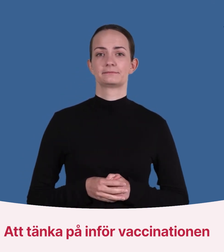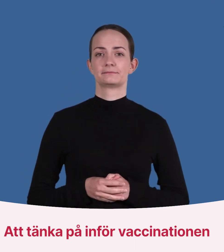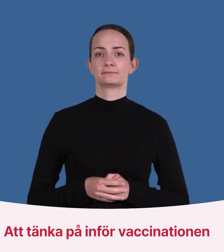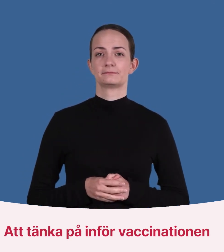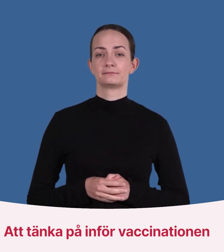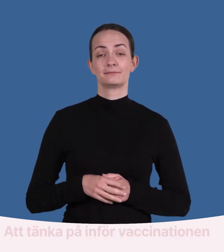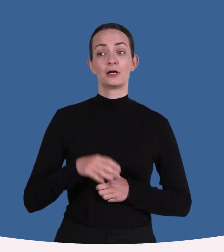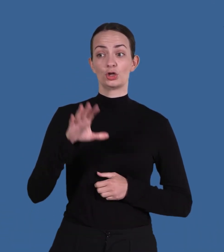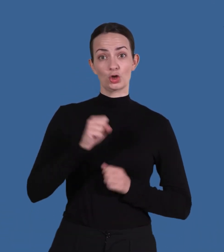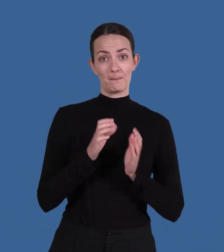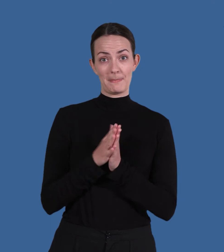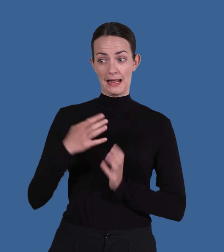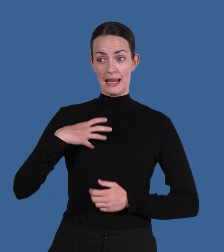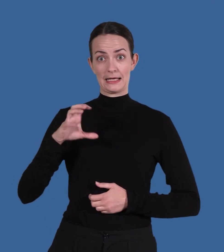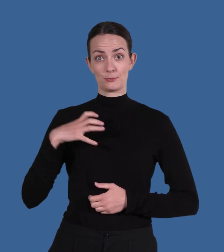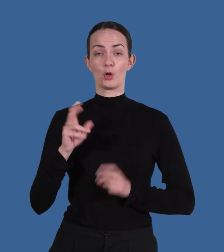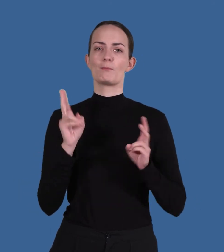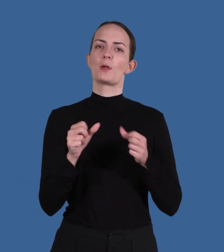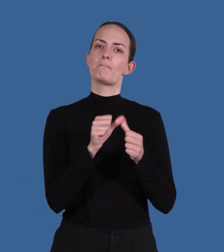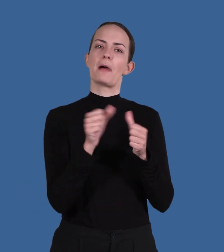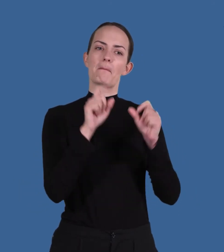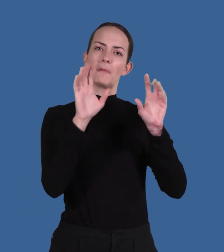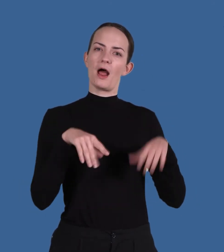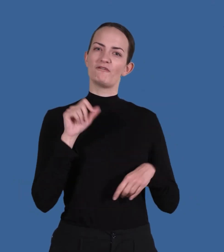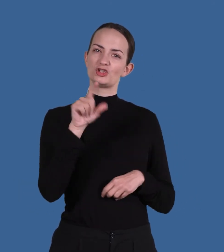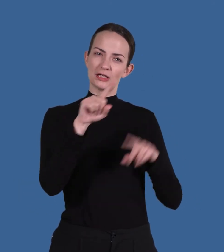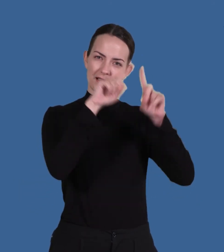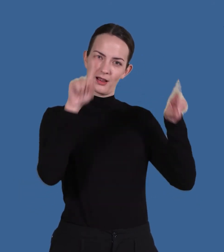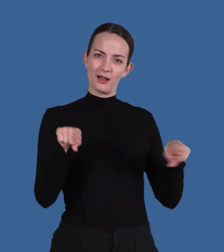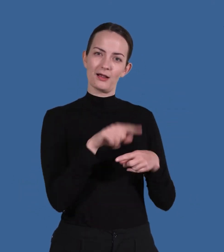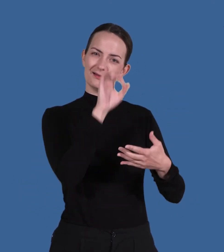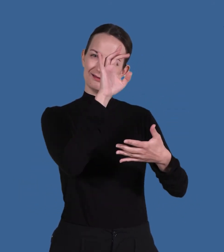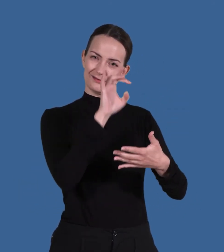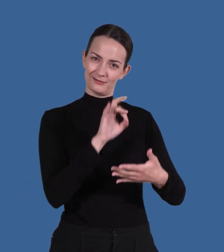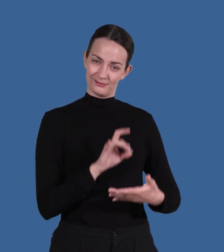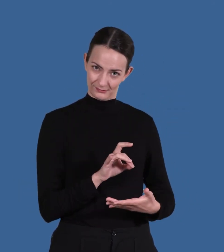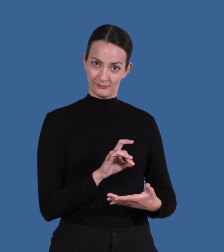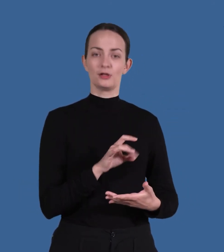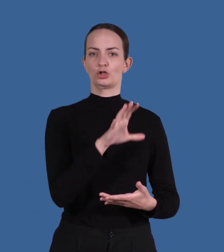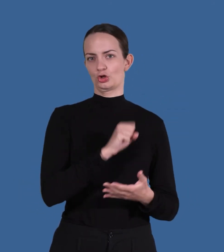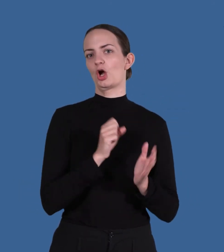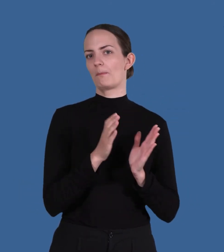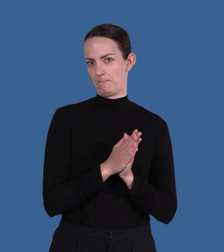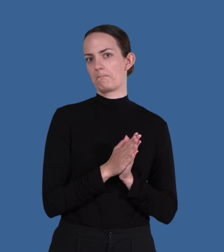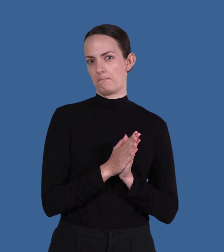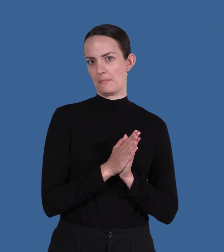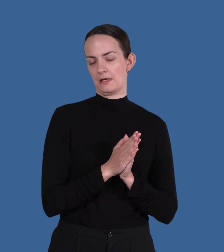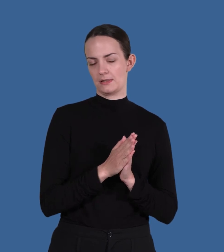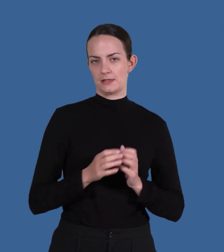Ta med din legitimation och den hälsodeklaration som du får hemskickad När du ingår i den grupp som erbjuds vaccin just nu